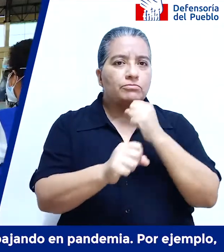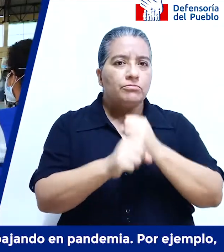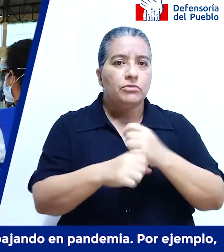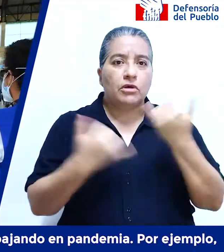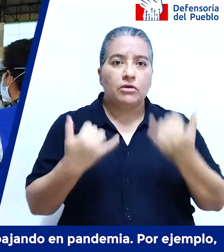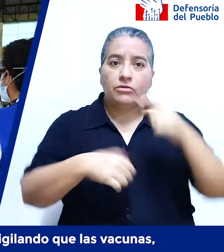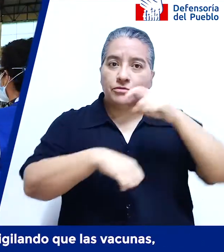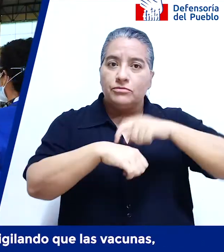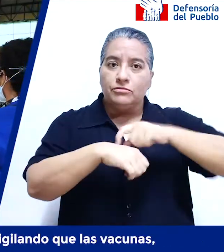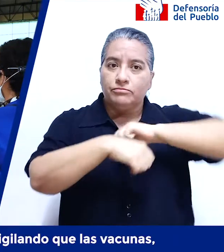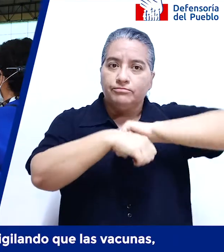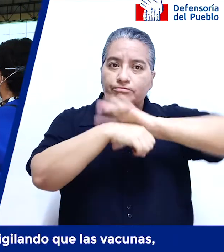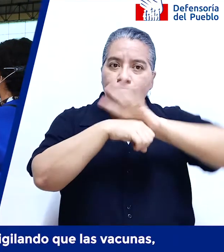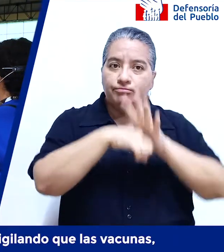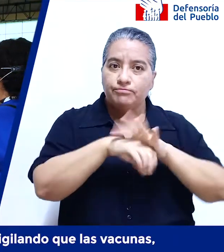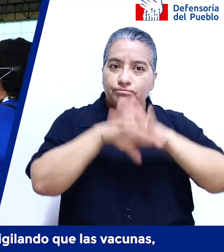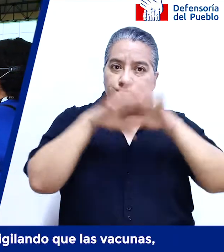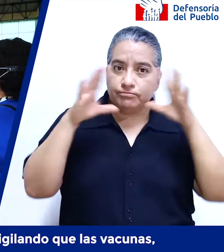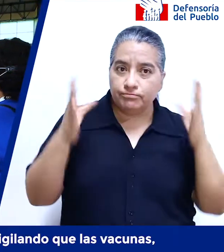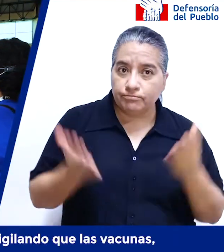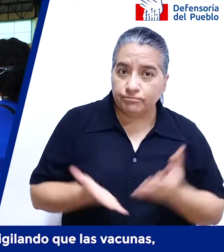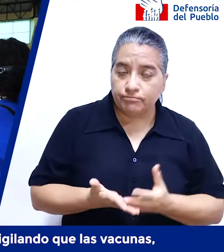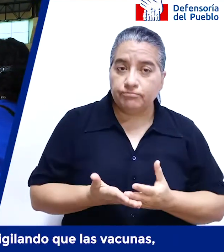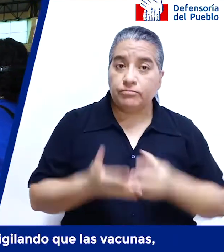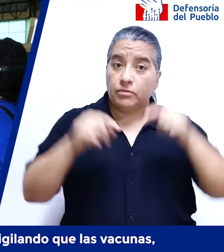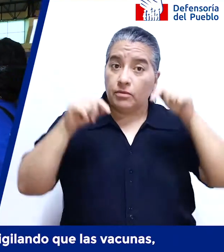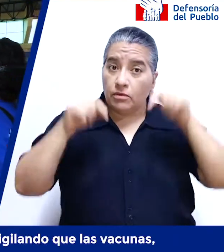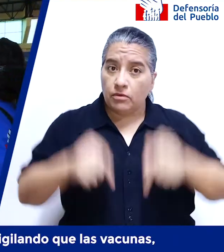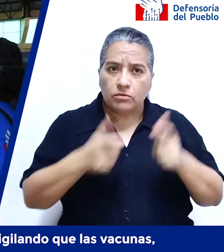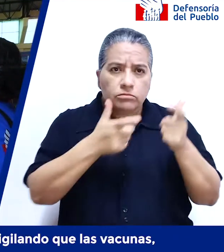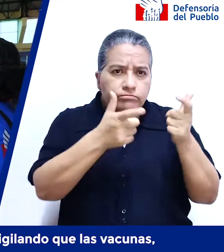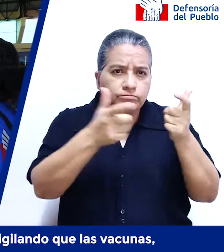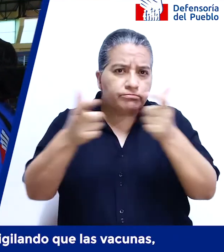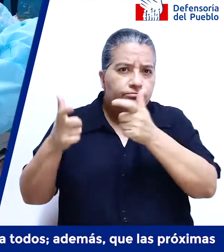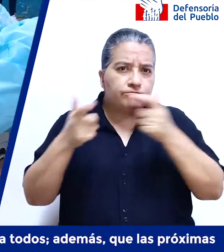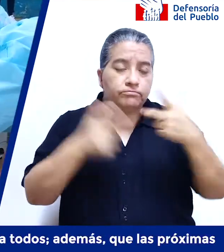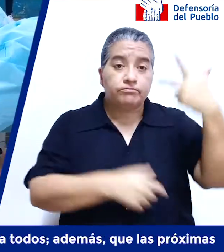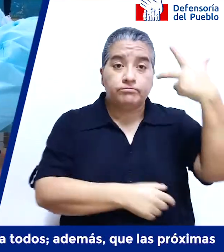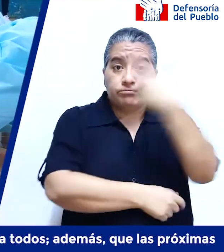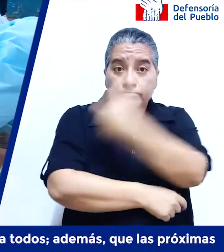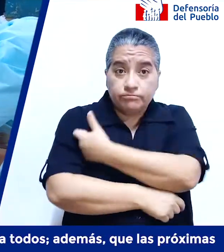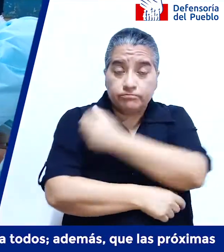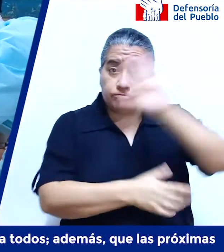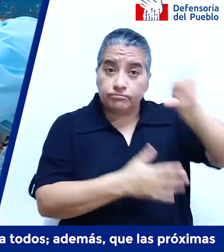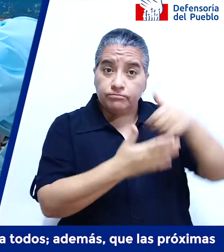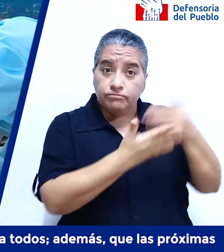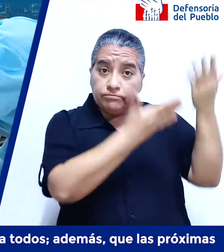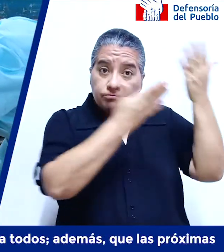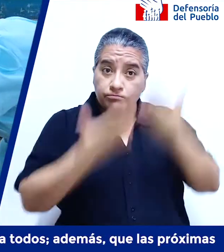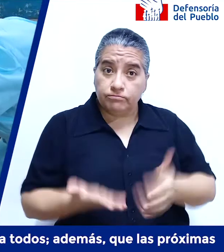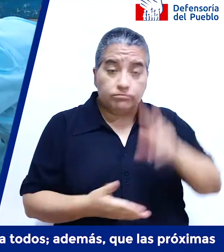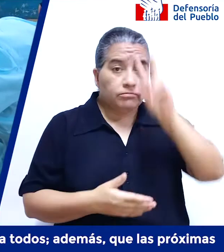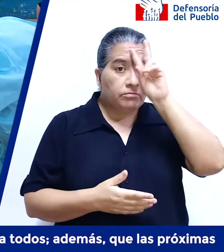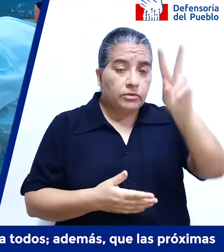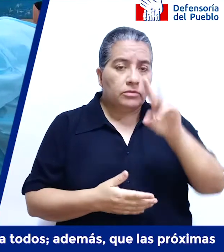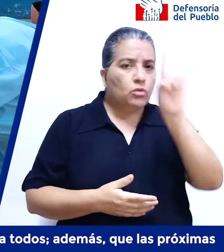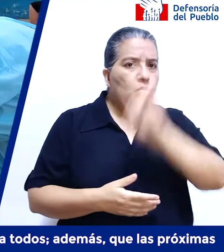ejemplo, en este momento está vigilando que las vacunas cuando lleguen al Perú se usen para todos,